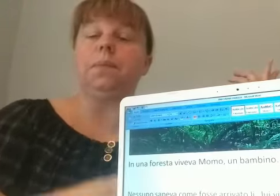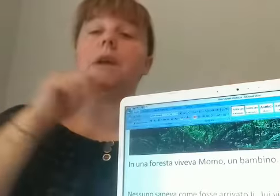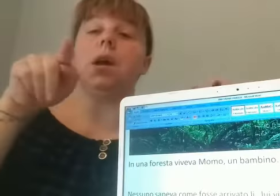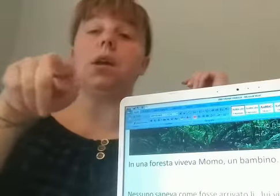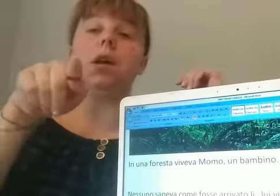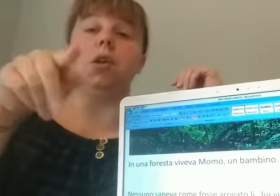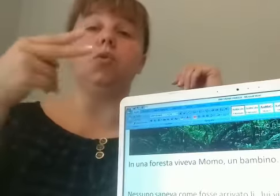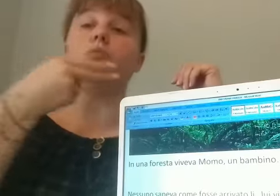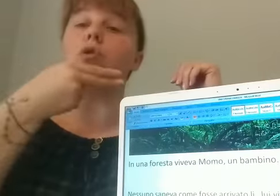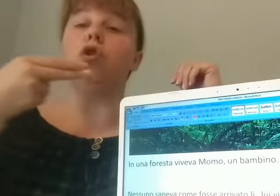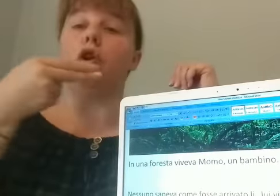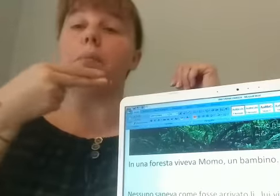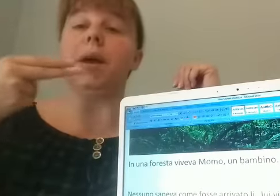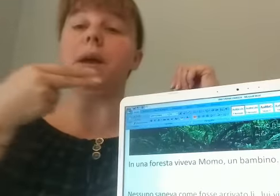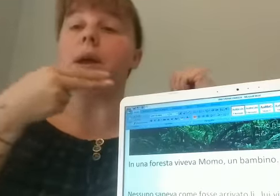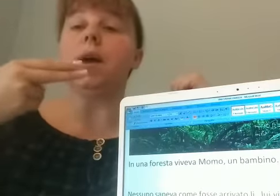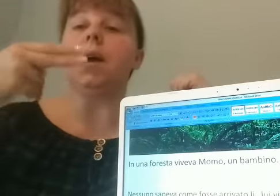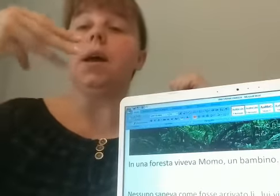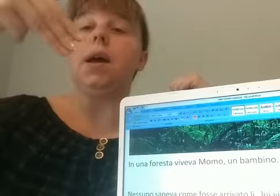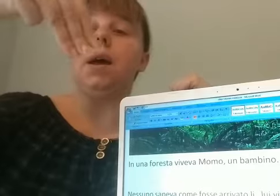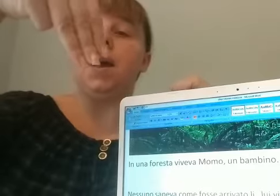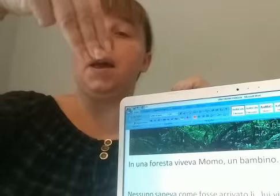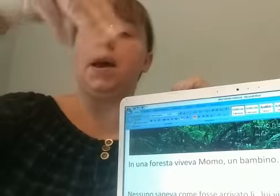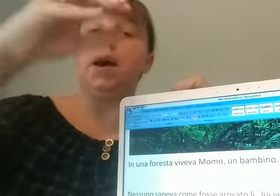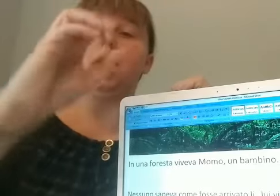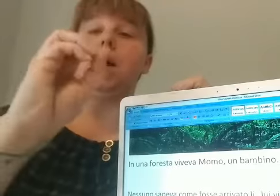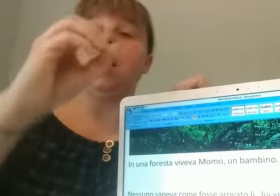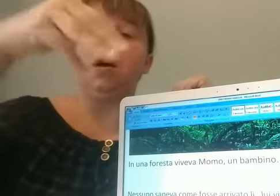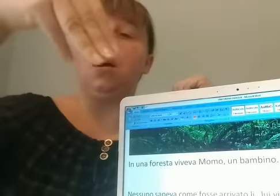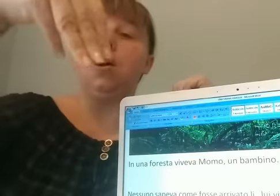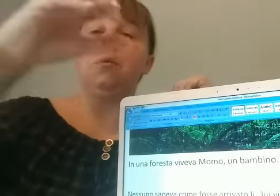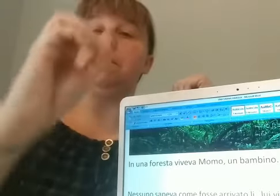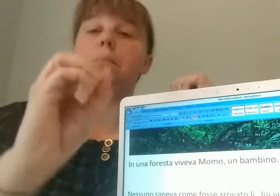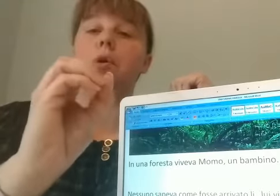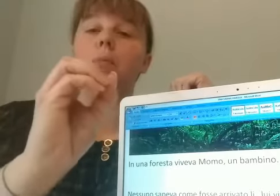Il suo nome era Momo.